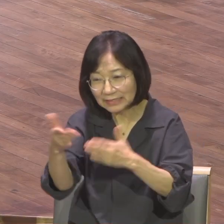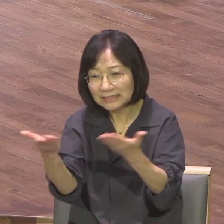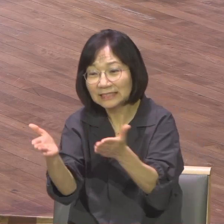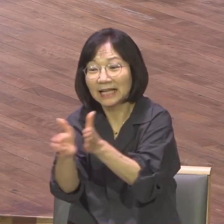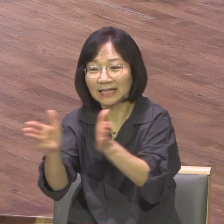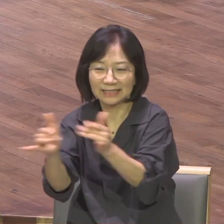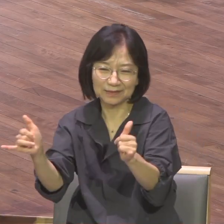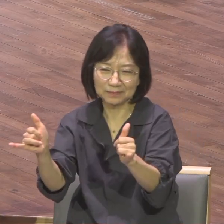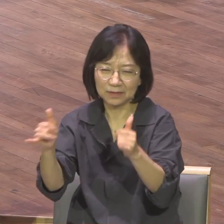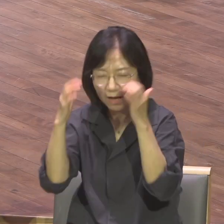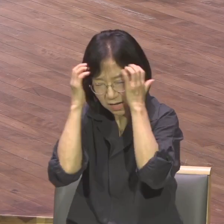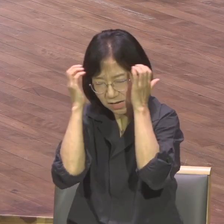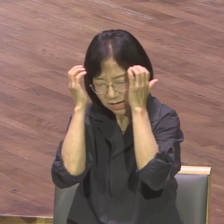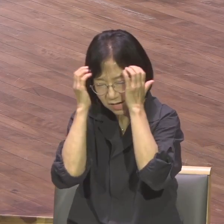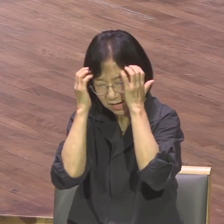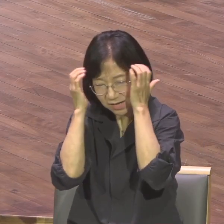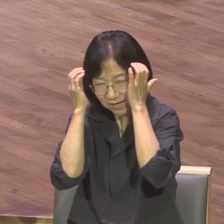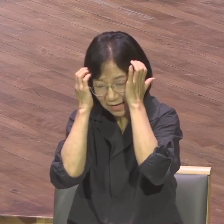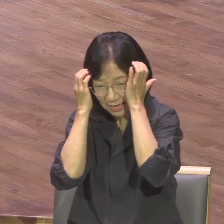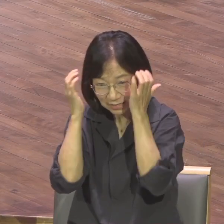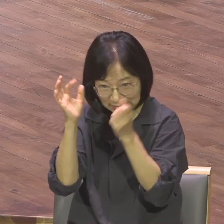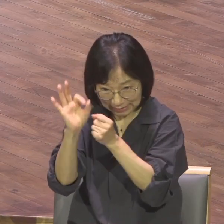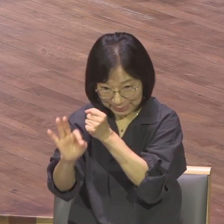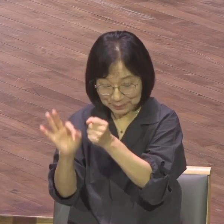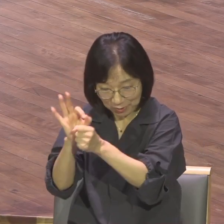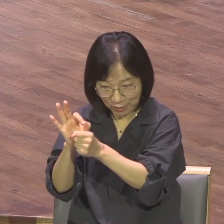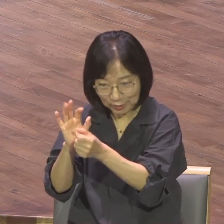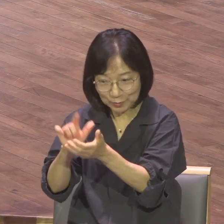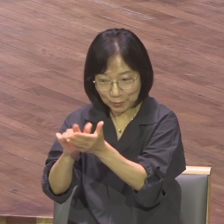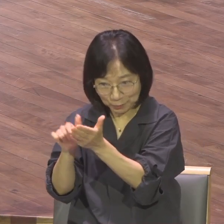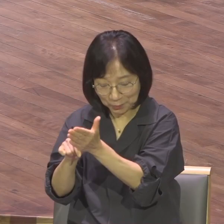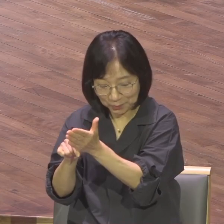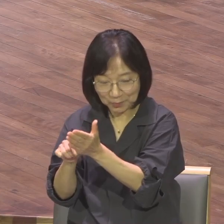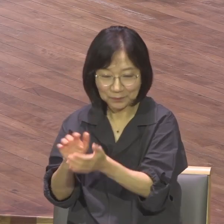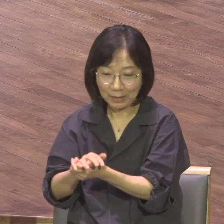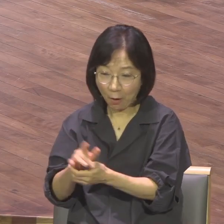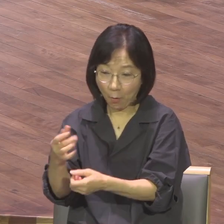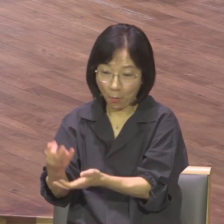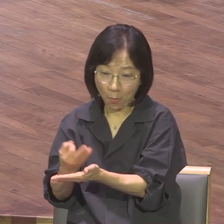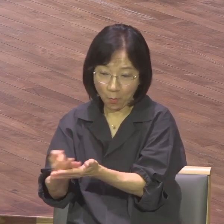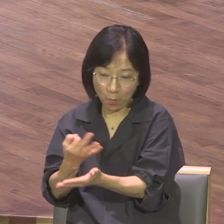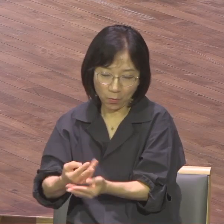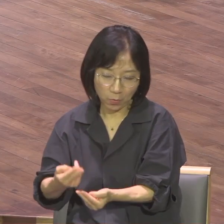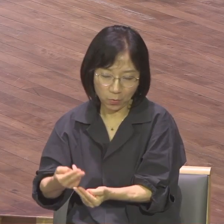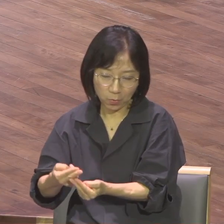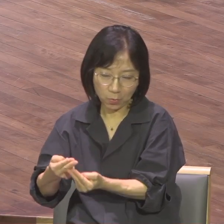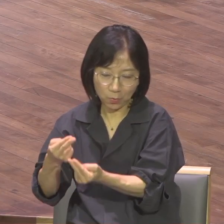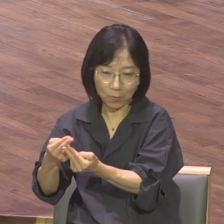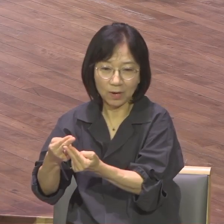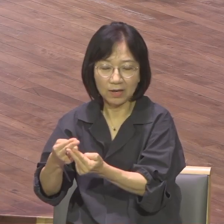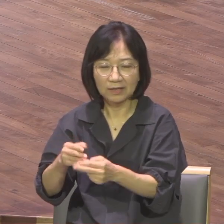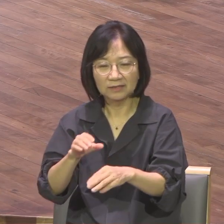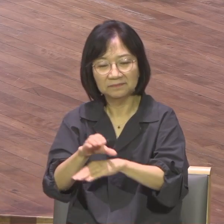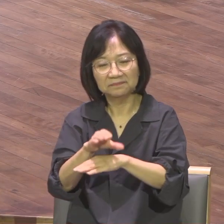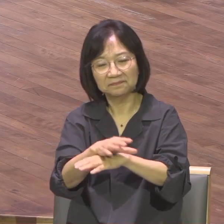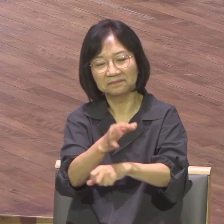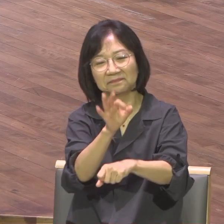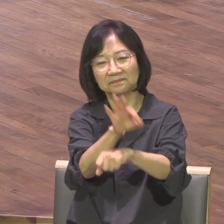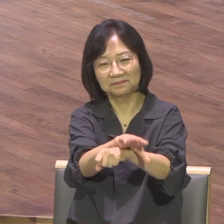그렇게 몇 년 한 10년 이상 하고 나니까 어느 날 이제 차도 사고 소위 말하는 아메리칸 드림이죠 백만 불짜리 집도 사고